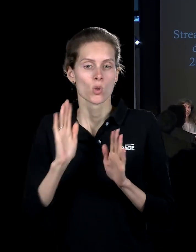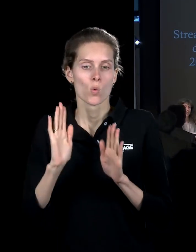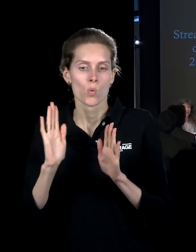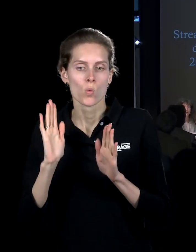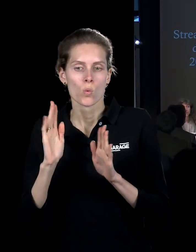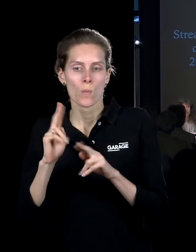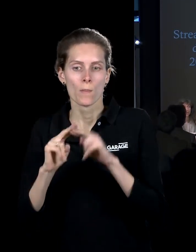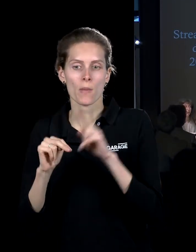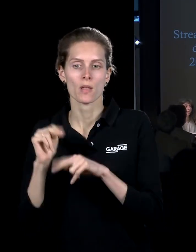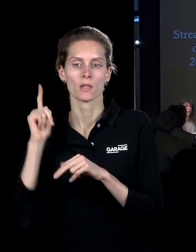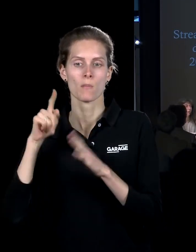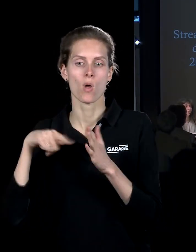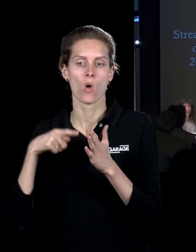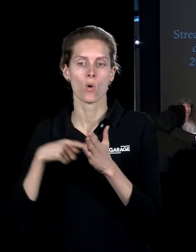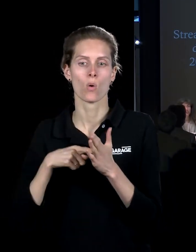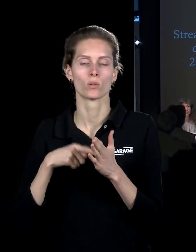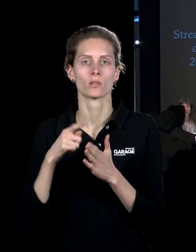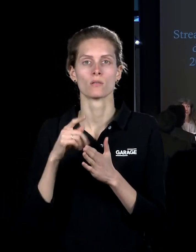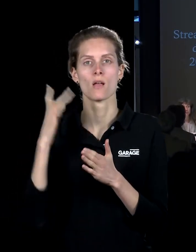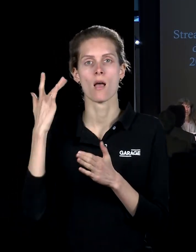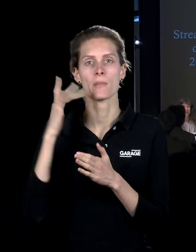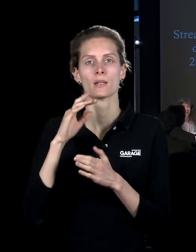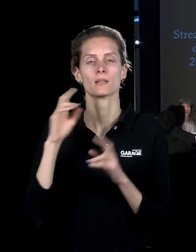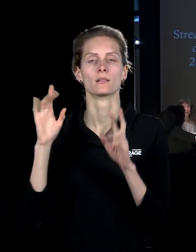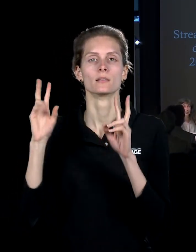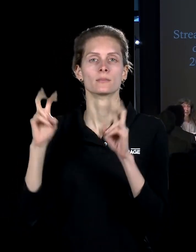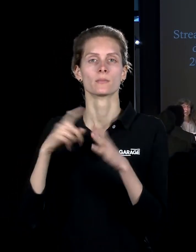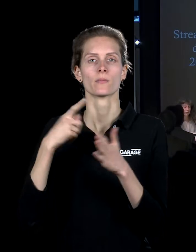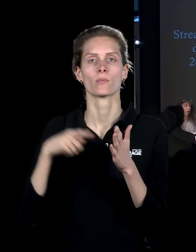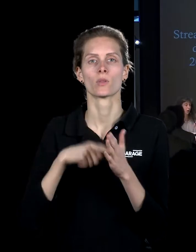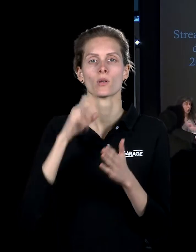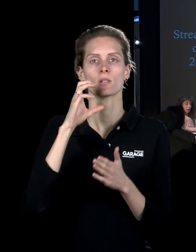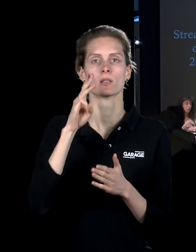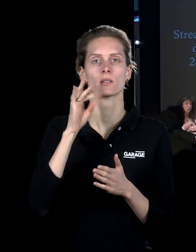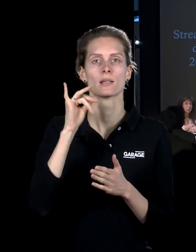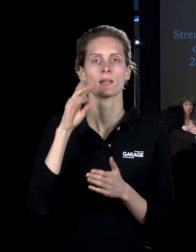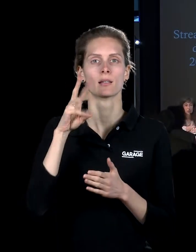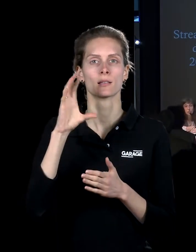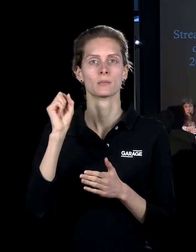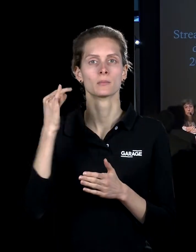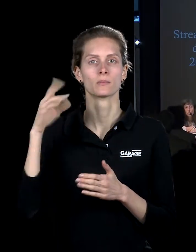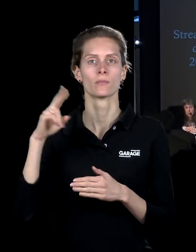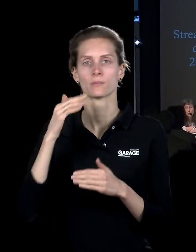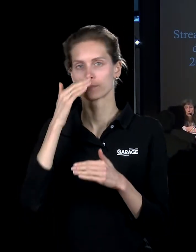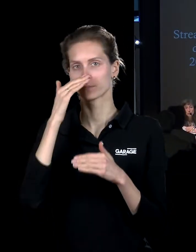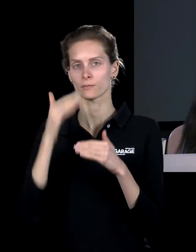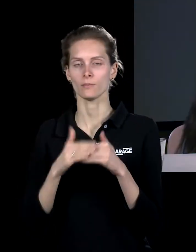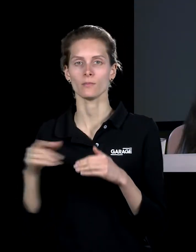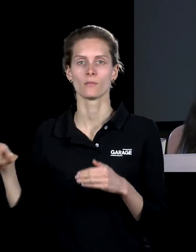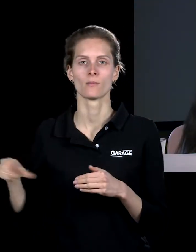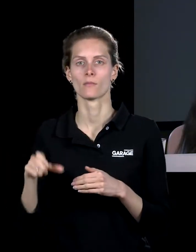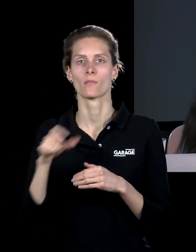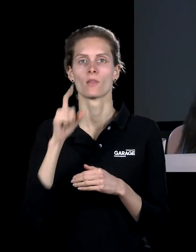городка в Америке. Стримсад – это название этого городка или деревни. Около, на берегу реки